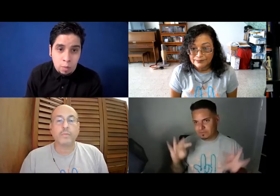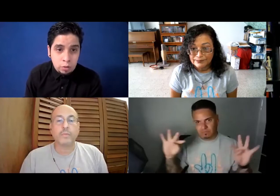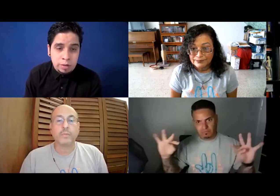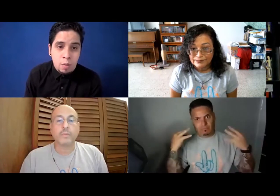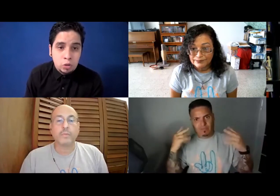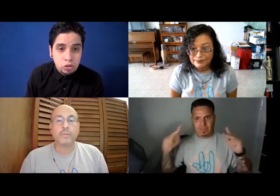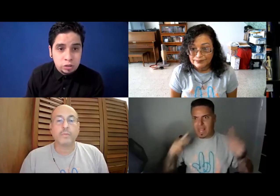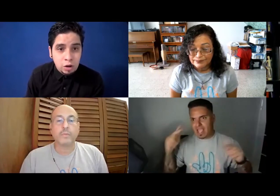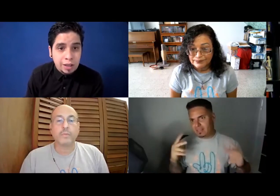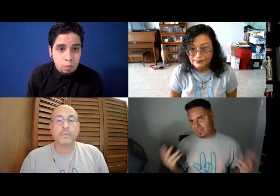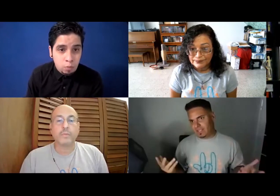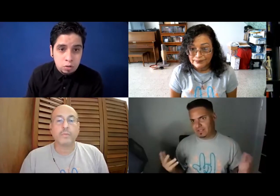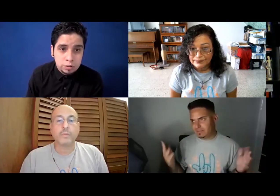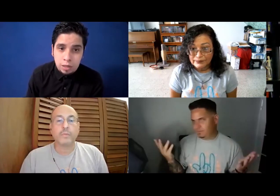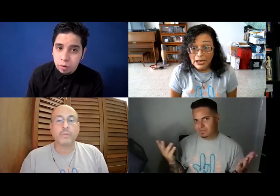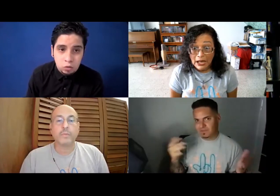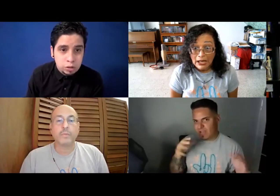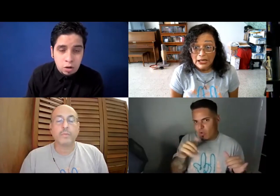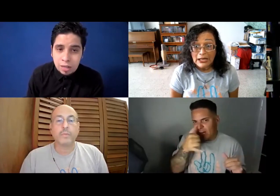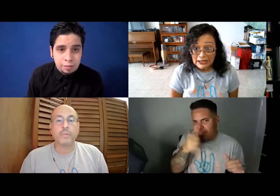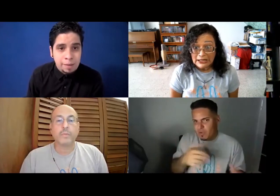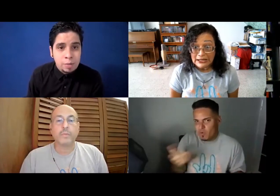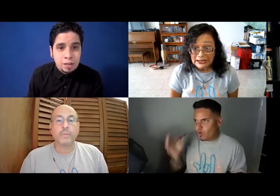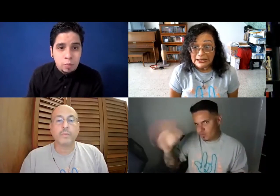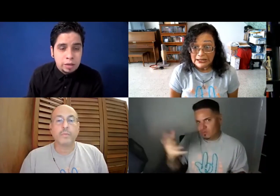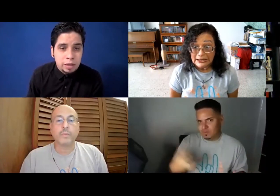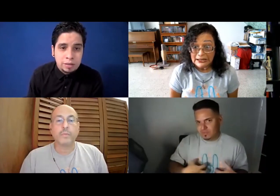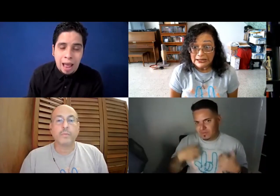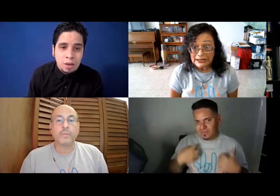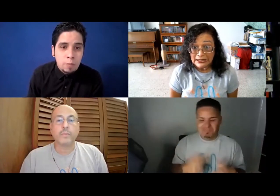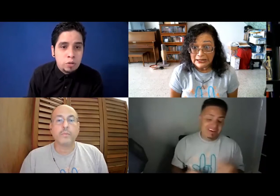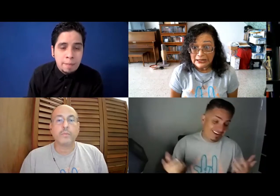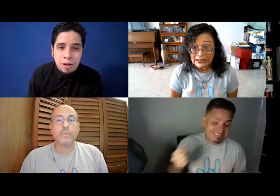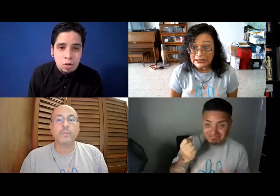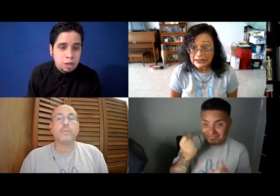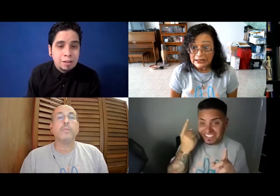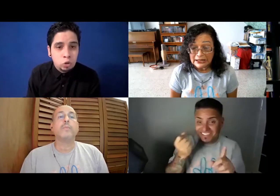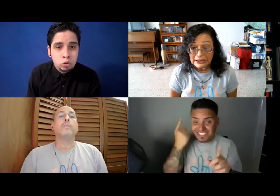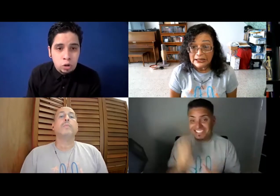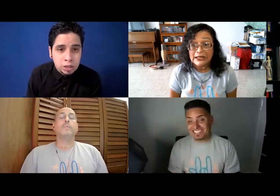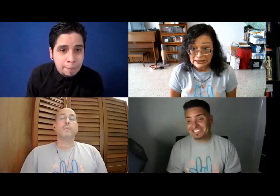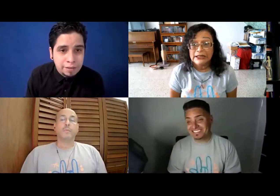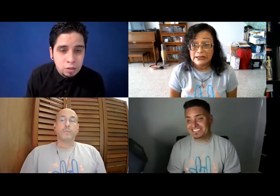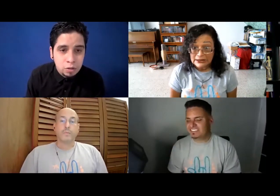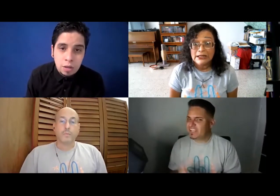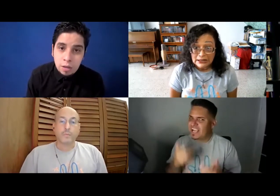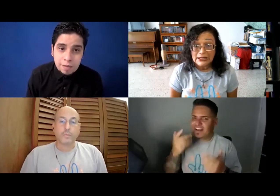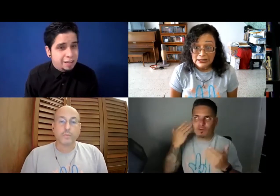momento, llegué a un momento de insultarlo hasta con vos. O sea, tuve que insultarlo, y la gente se me dio mirando, porque ya yo no podía, más, lo encontraba tonto lo que estaba pasando. Así que,